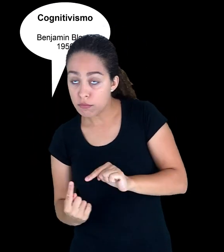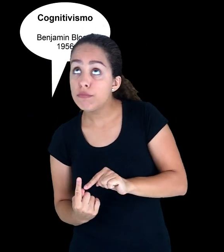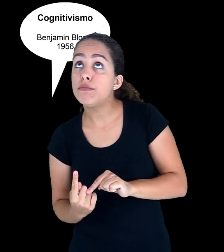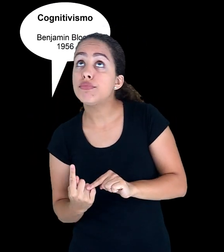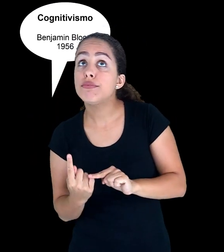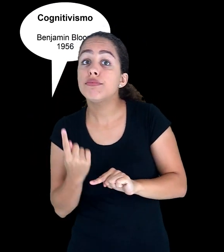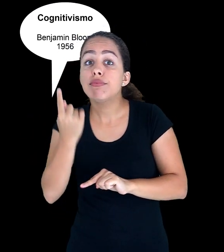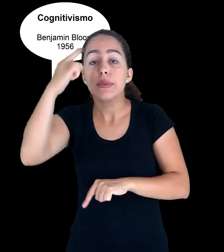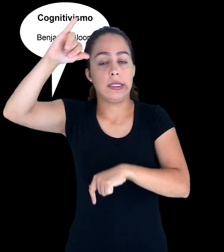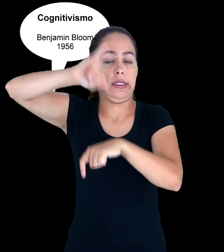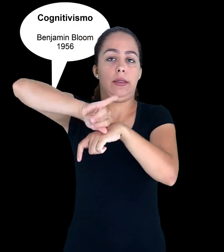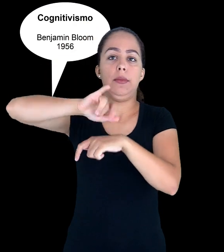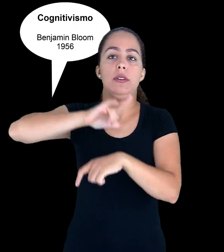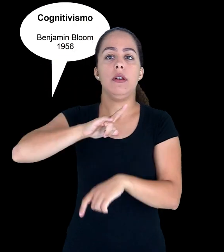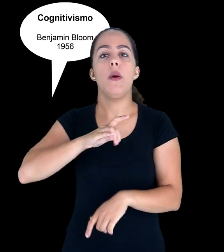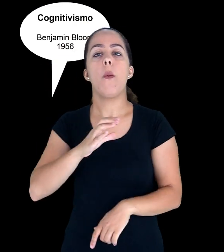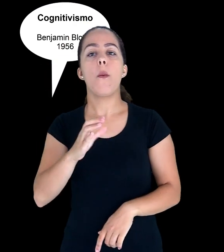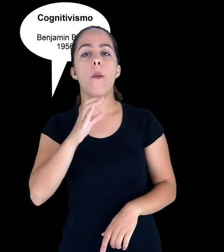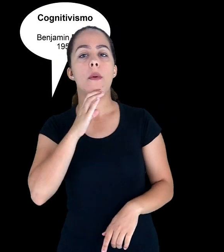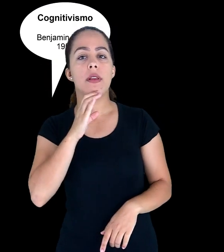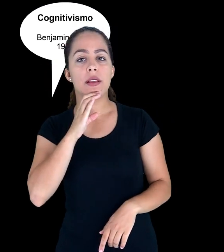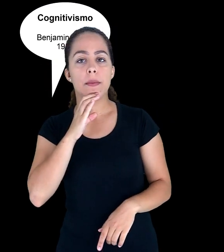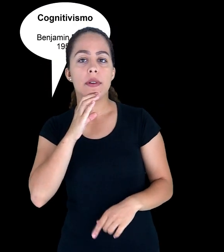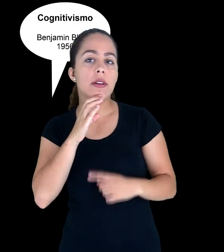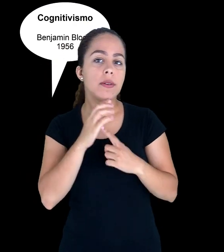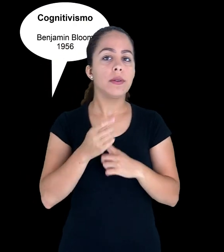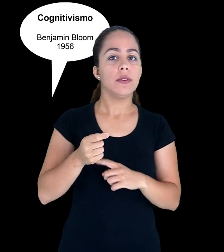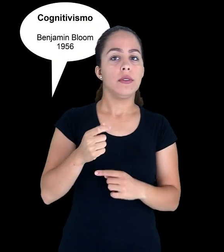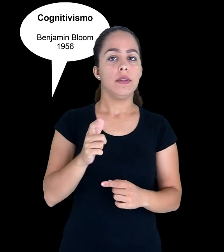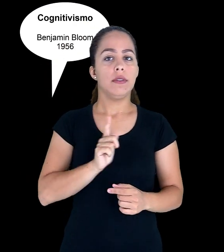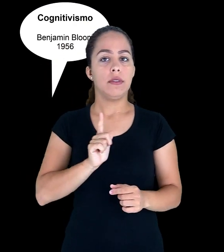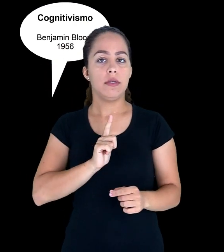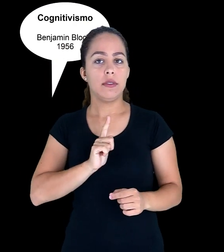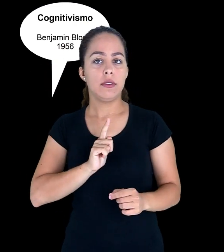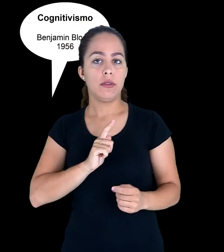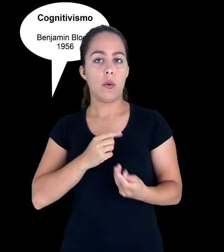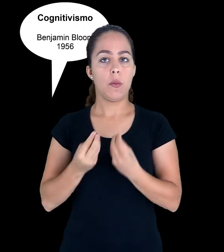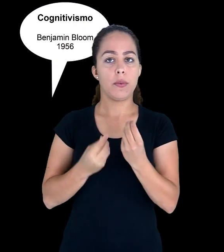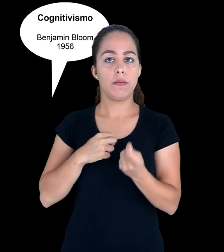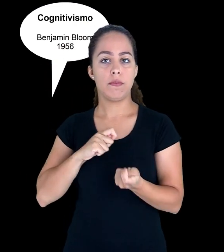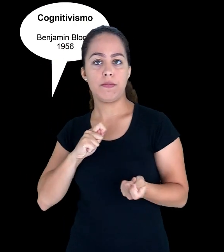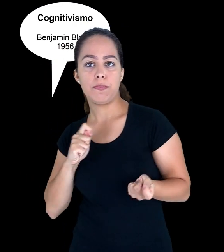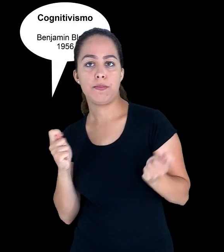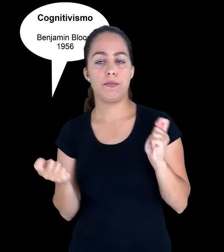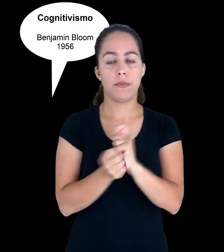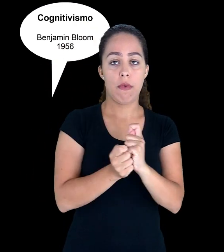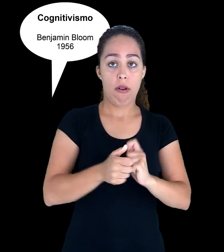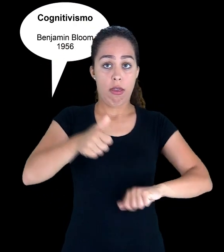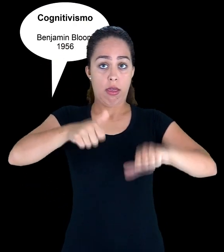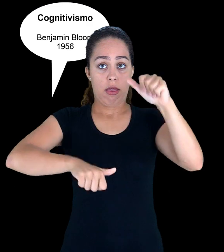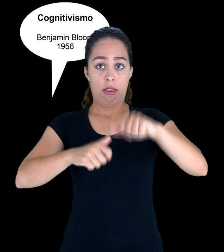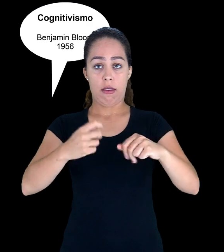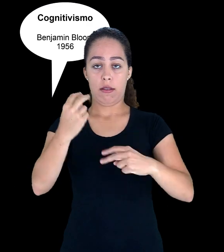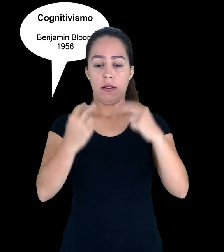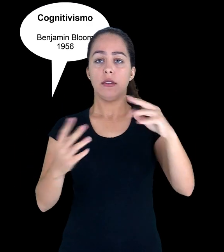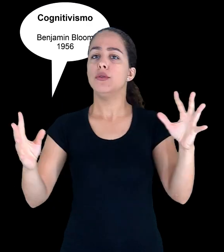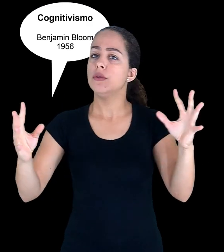nós tínhamos o conhecimento, a compreensão, a aplicação, a análise, a síntese e a avaliação.